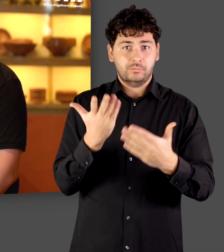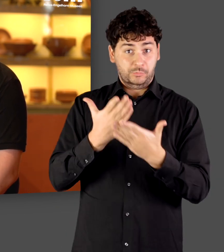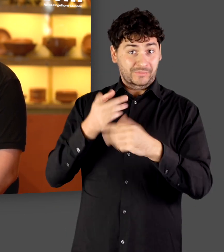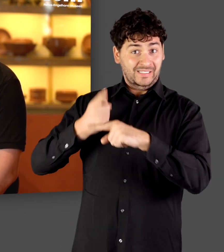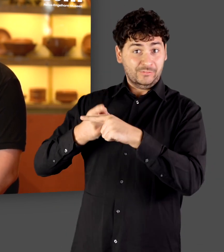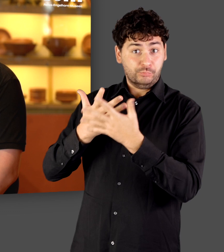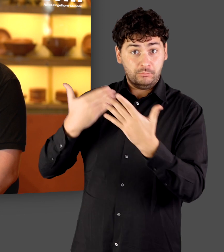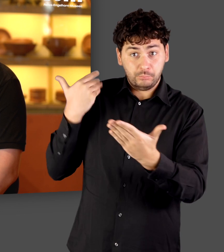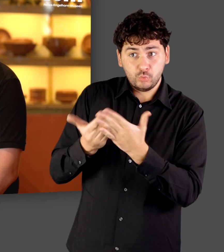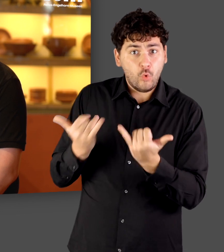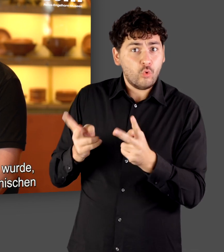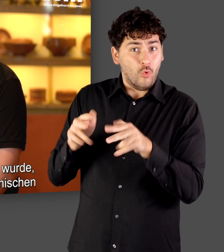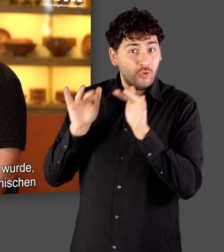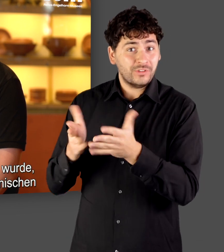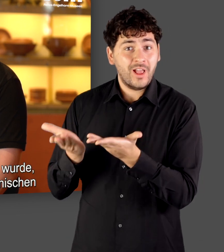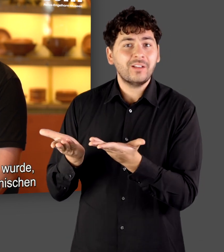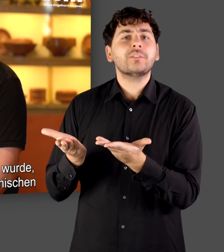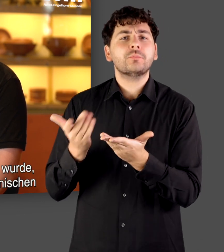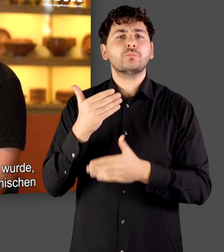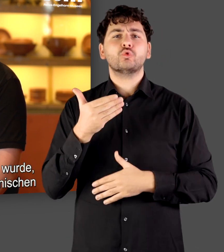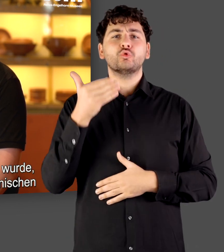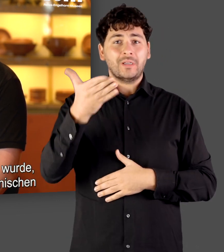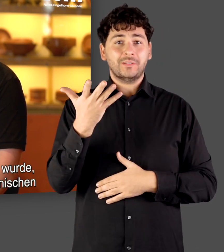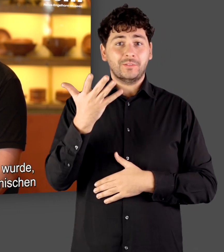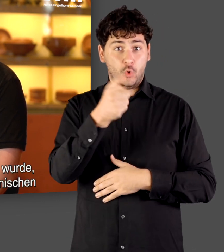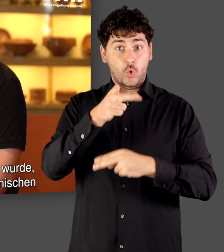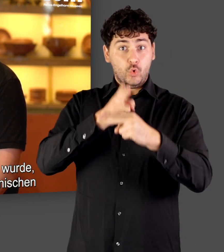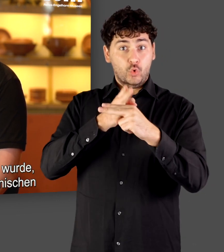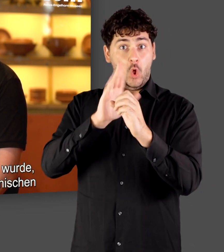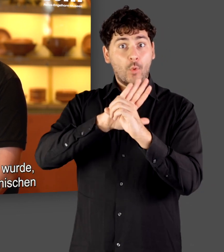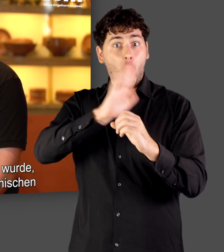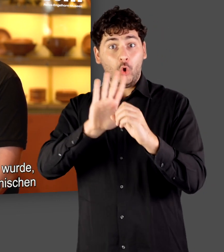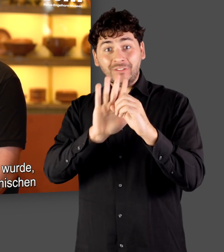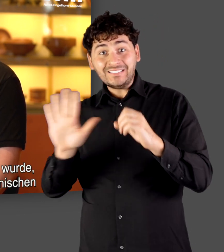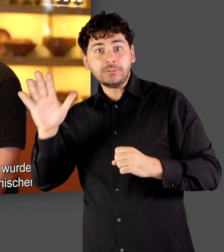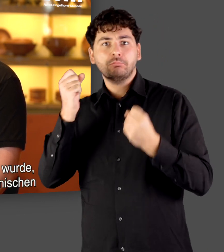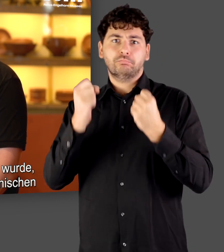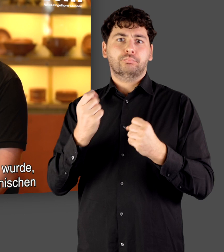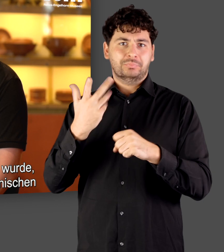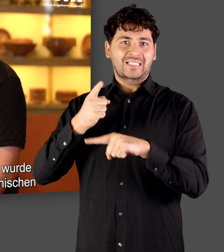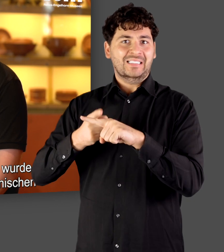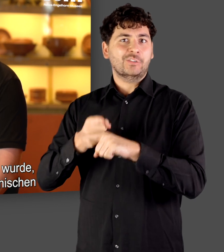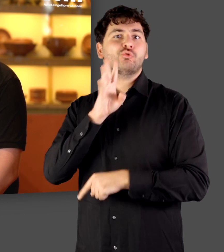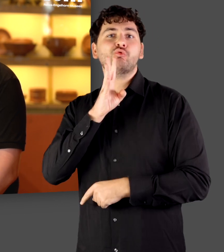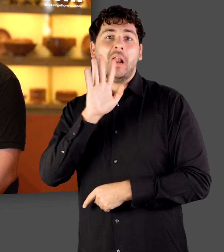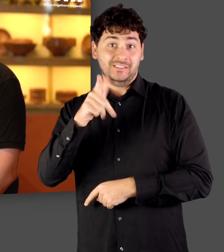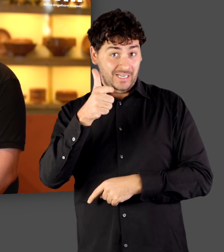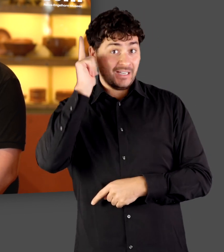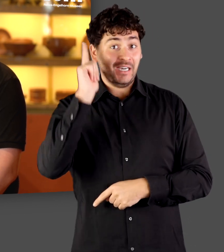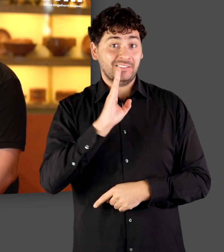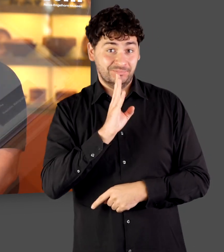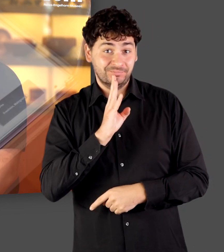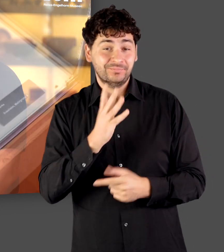Sprache kennen wir auch noch heute. Und in dem, was dann später Ostrom wurde, war das Griechische sogar dem Lateinischen gegenüber